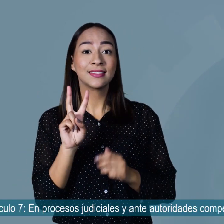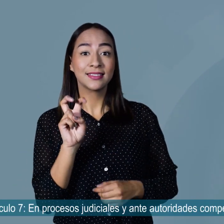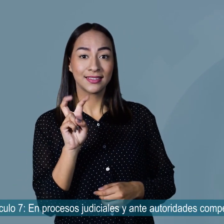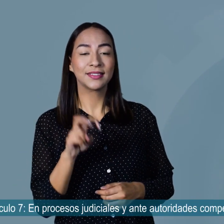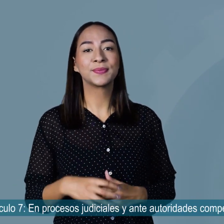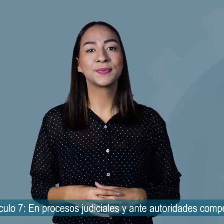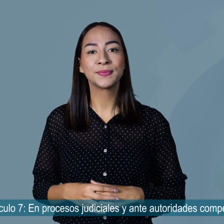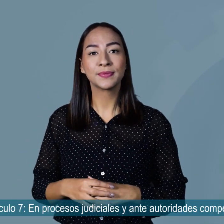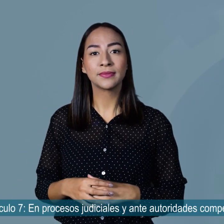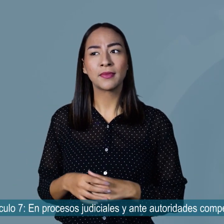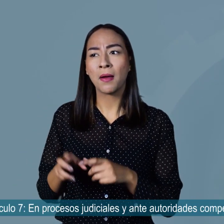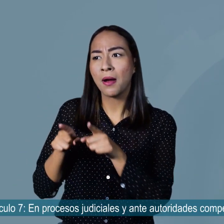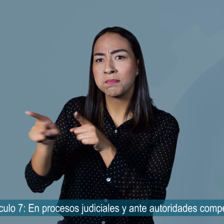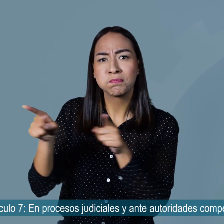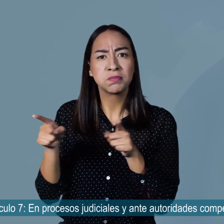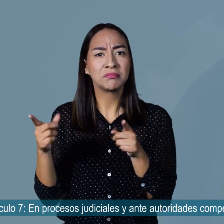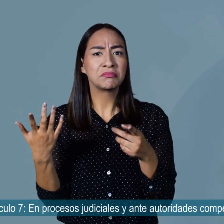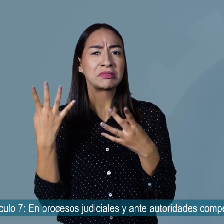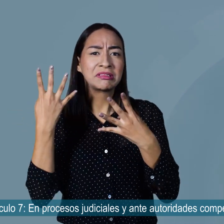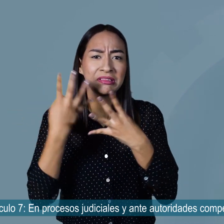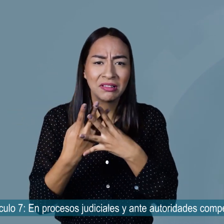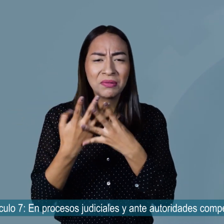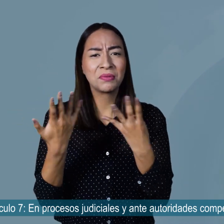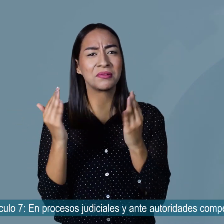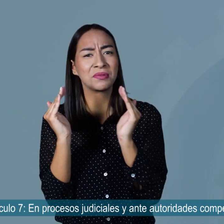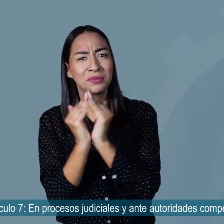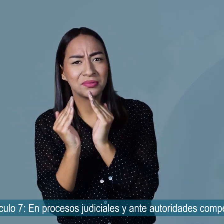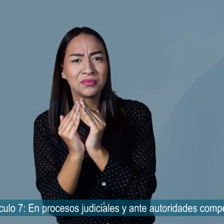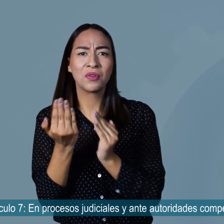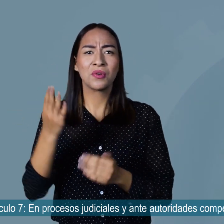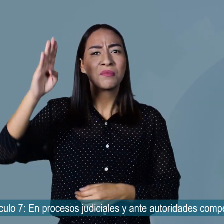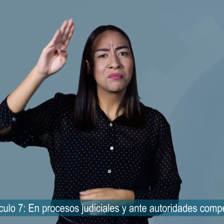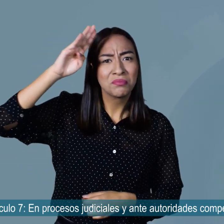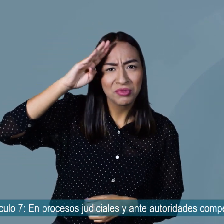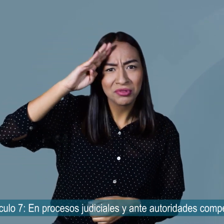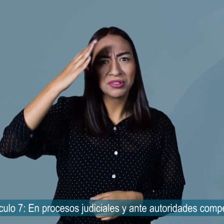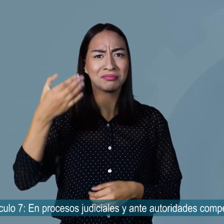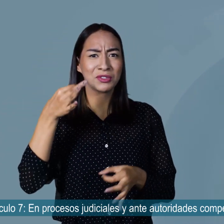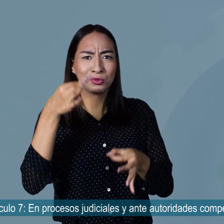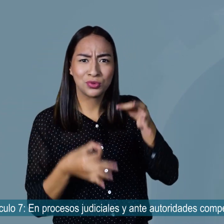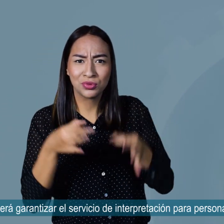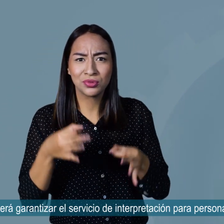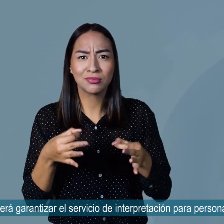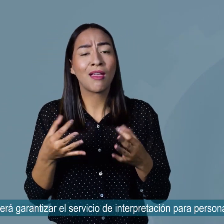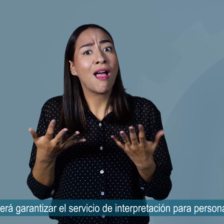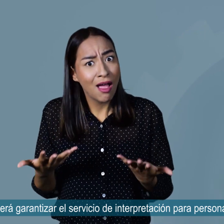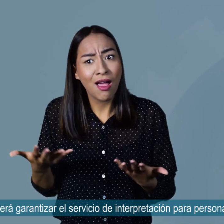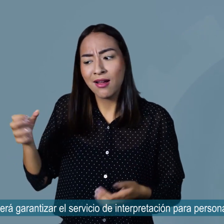Artículo 7, en procesos judiciales y ante autoridades competentes, se deberá